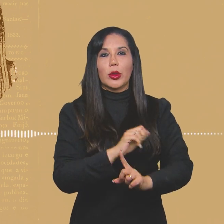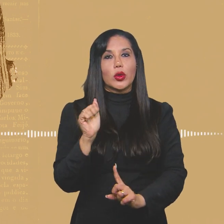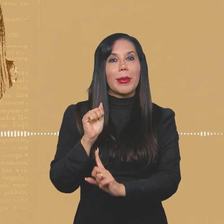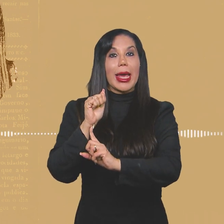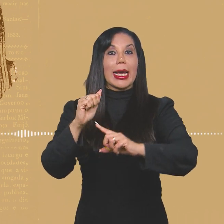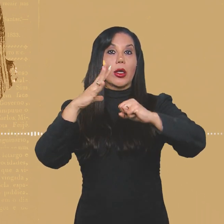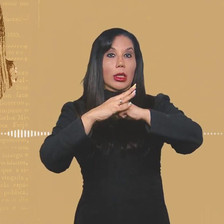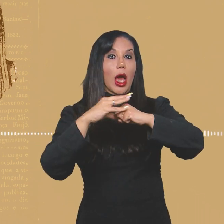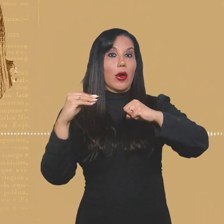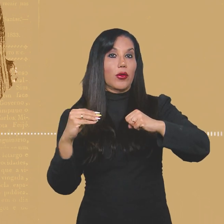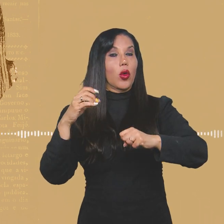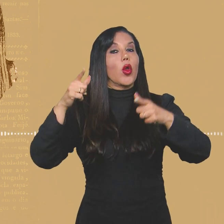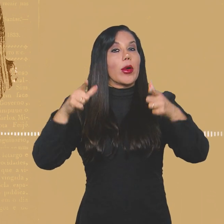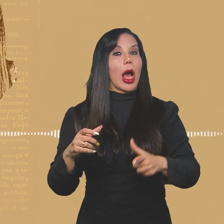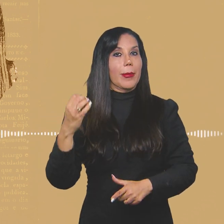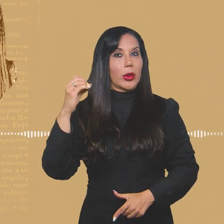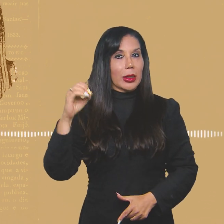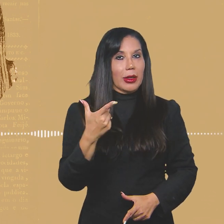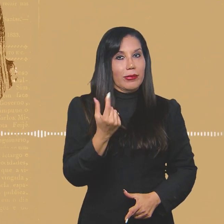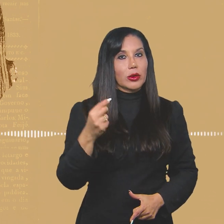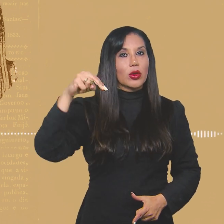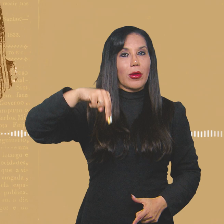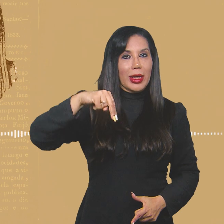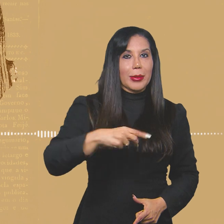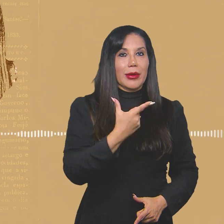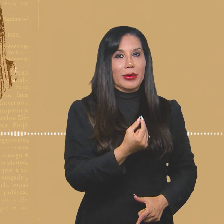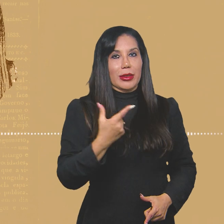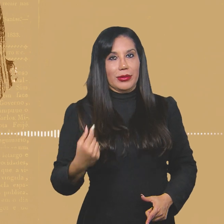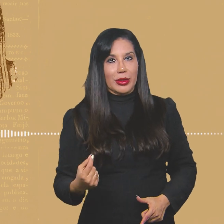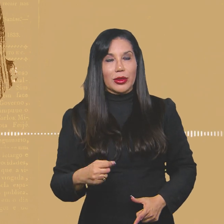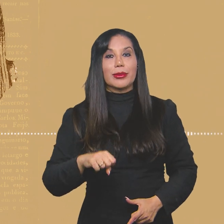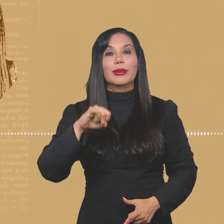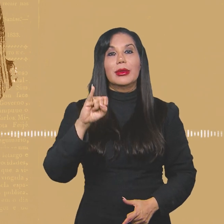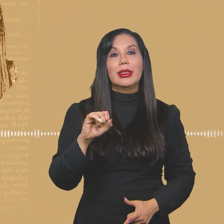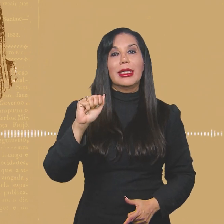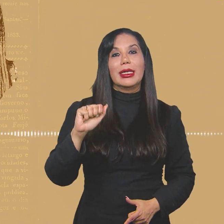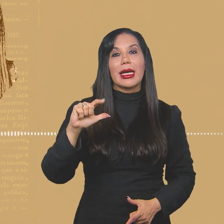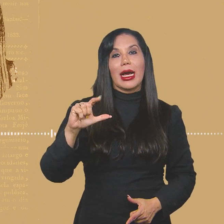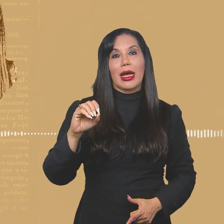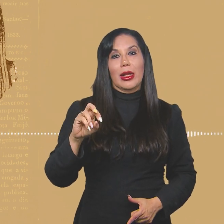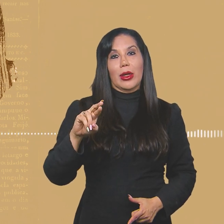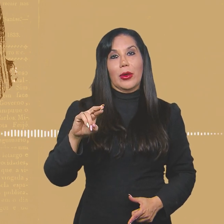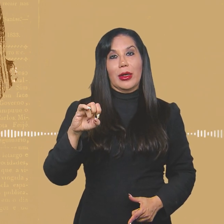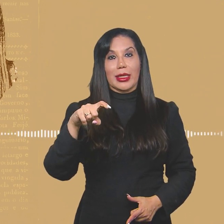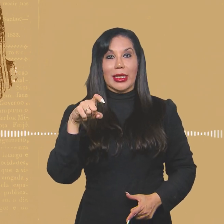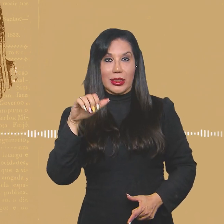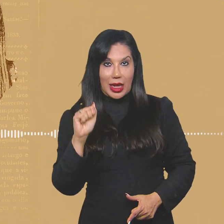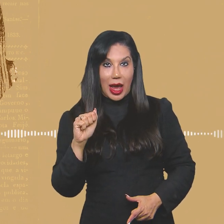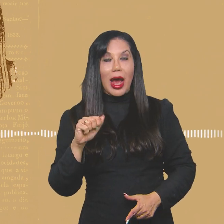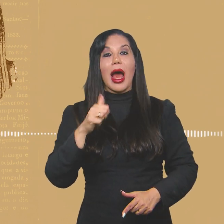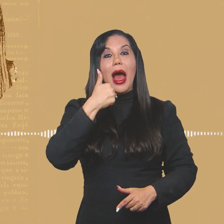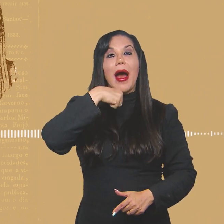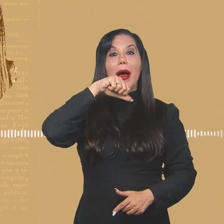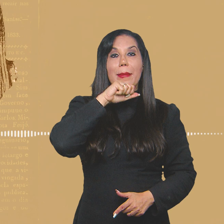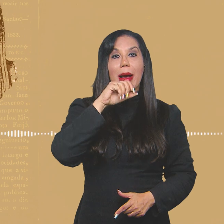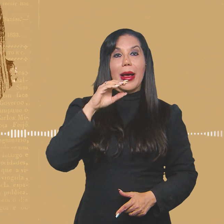supermercado Carrefour, em Porto Alegre, no dia 20 de novembro de 2020. A Yalorixá Mãe Bernadette Pacífico,